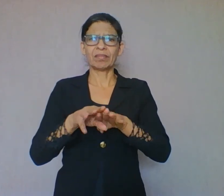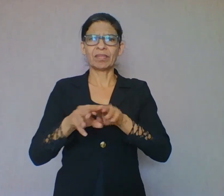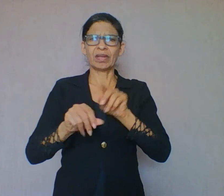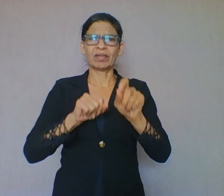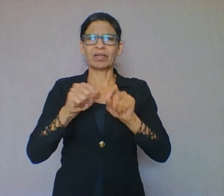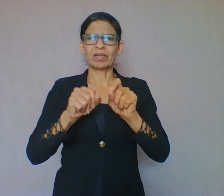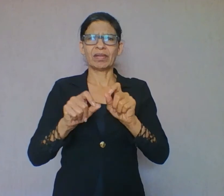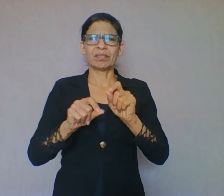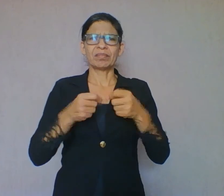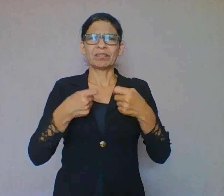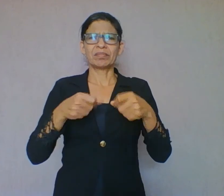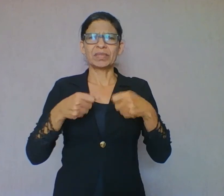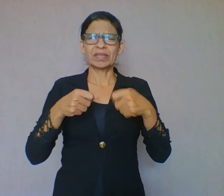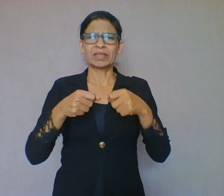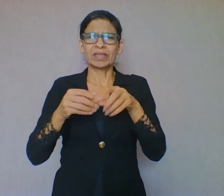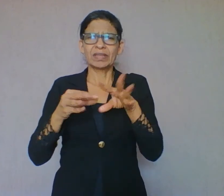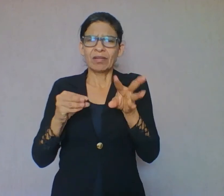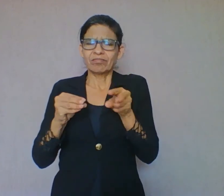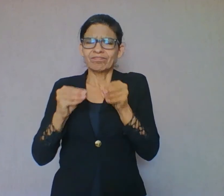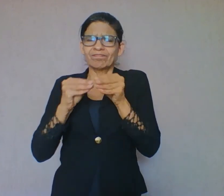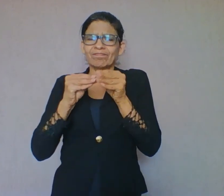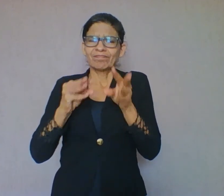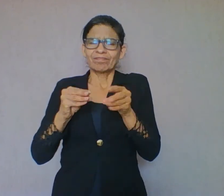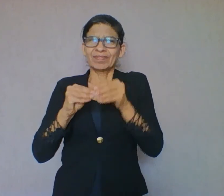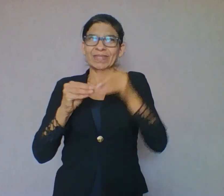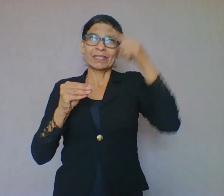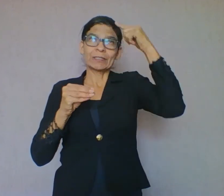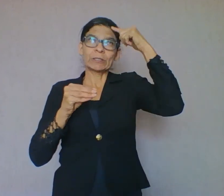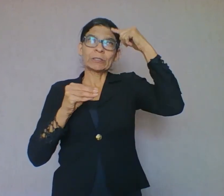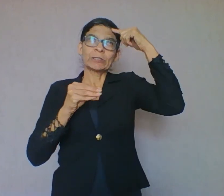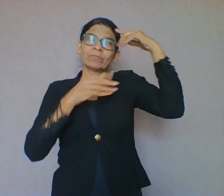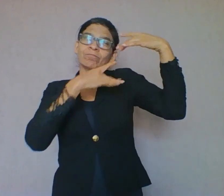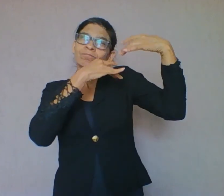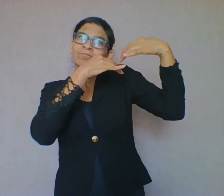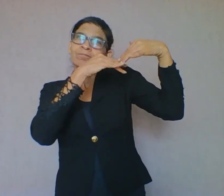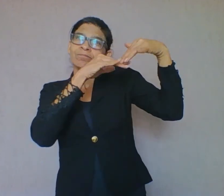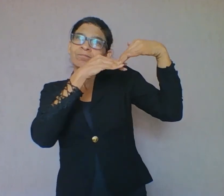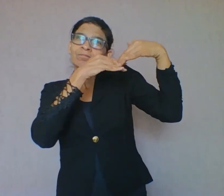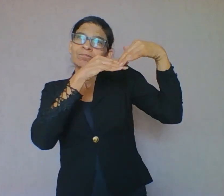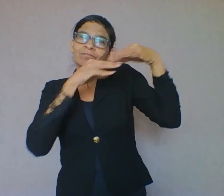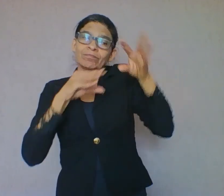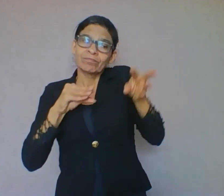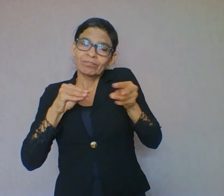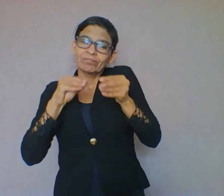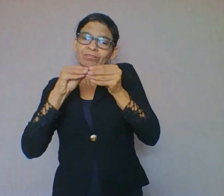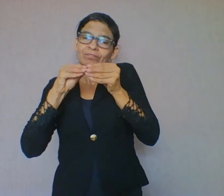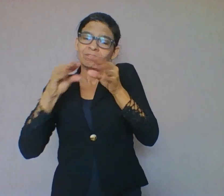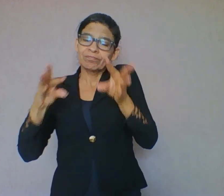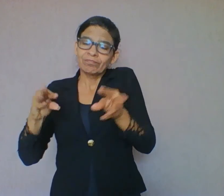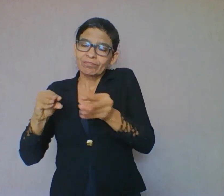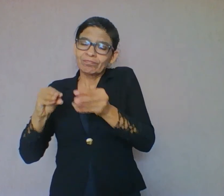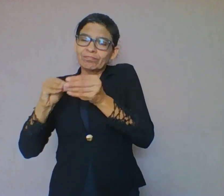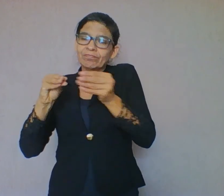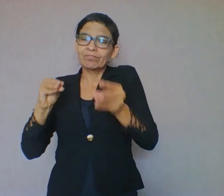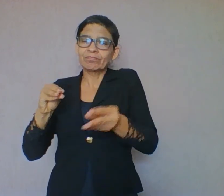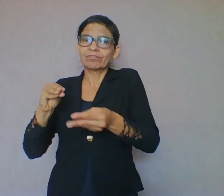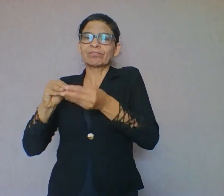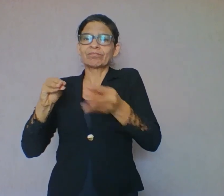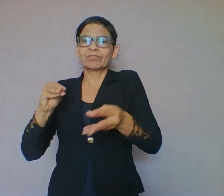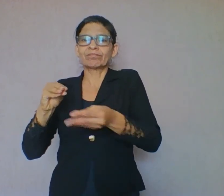Acrescentamento de sentidos a partir de sinais presentes nos textos. O leitor